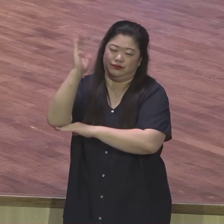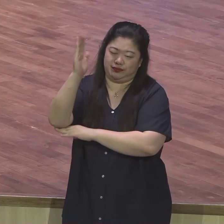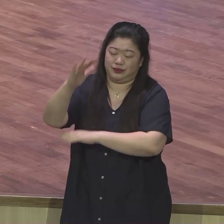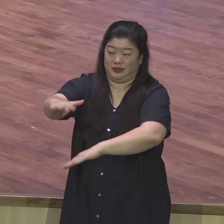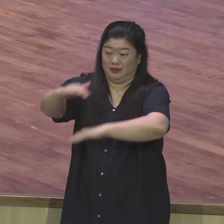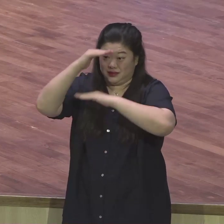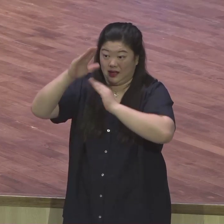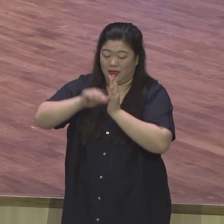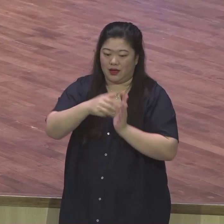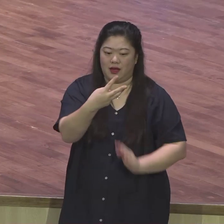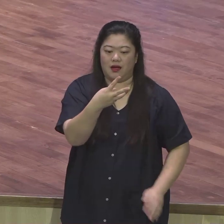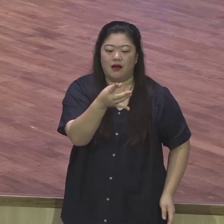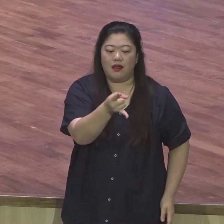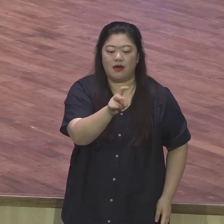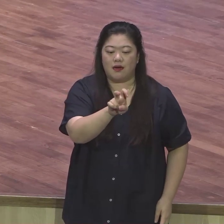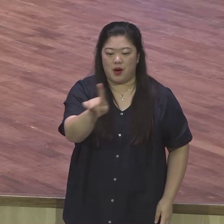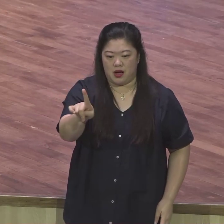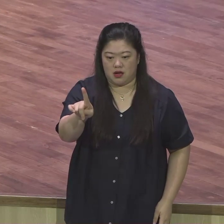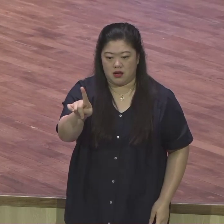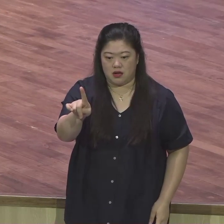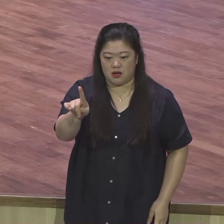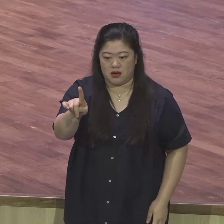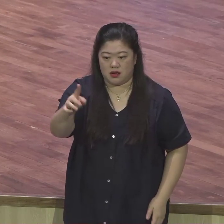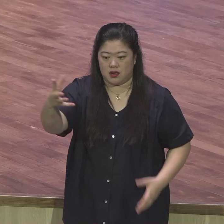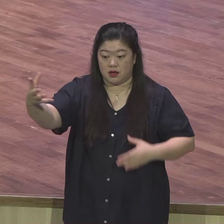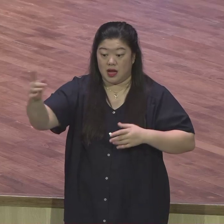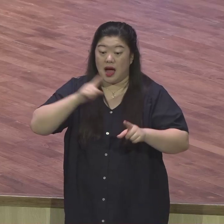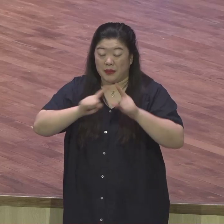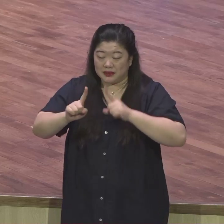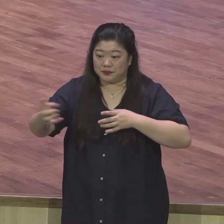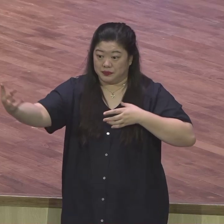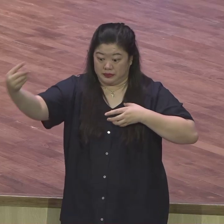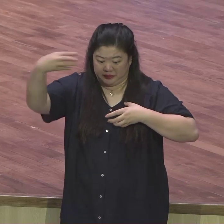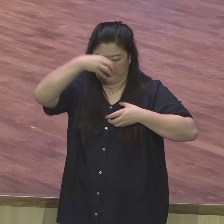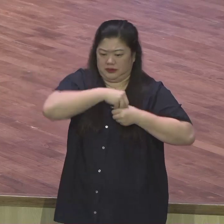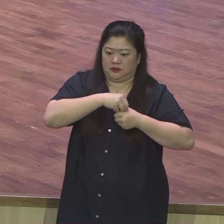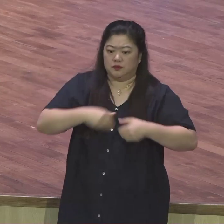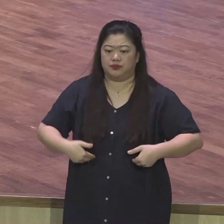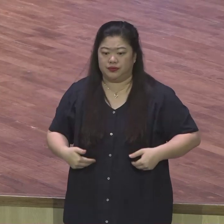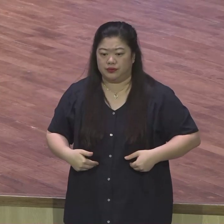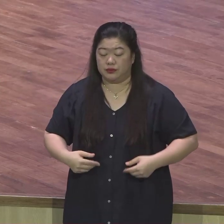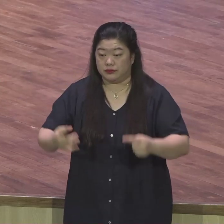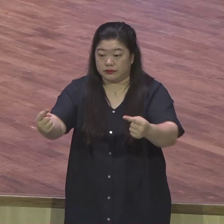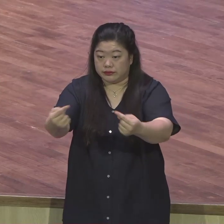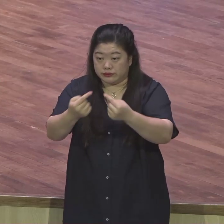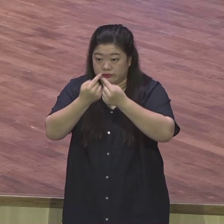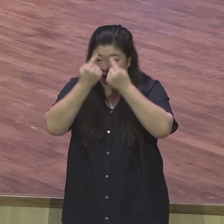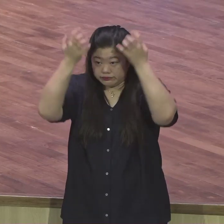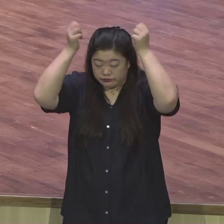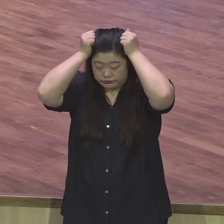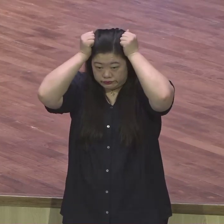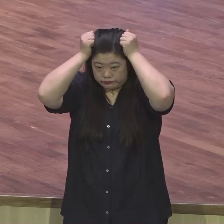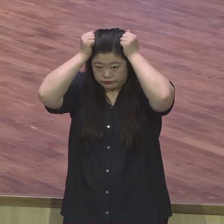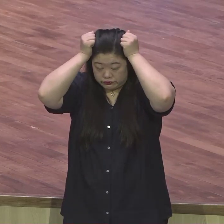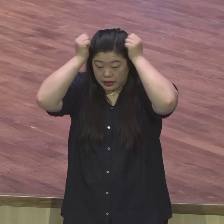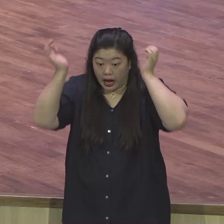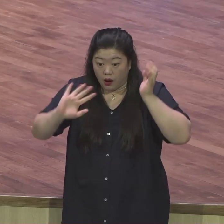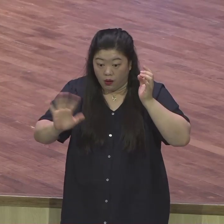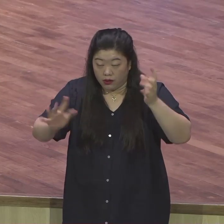주시는 말씀이지만 나에게 주시는 말씀을 잡아야 돼요. 그걸 잡으려고 교회에 나오는 거예요. 그것이 하나님의 예배 통해